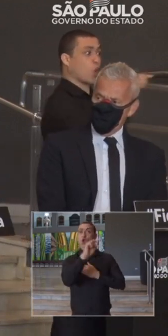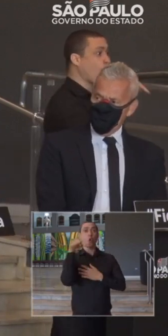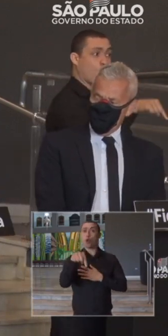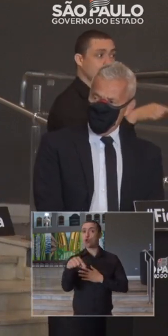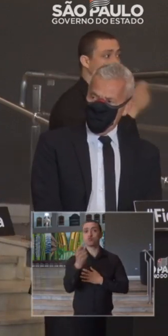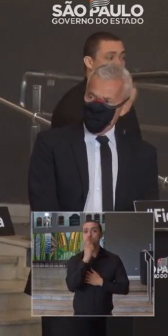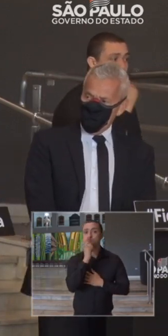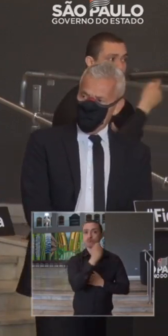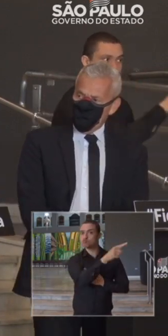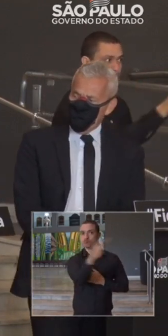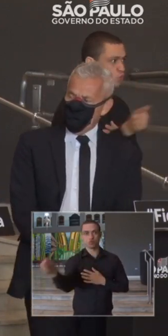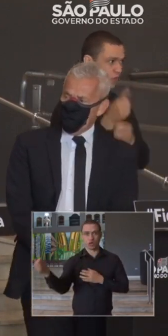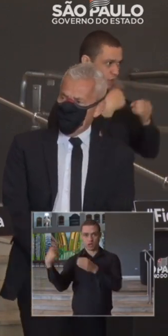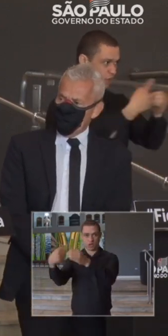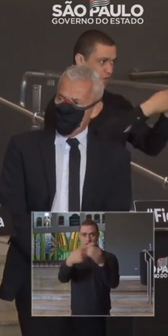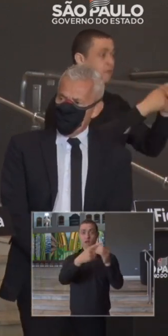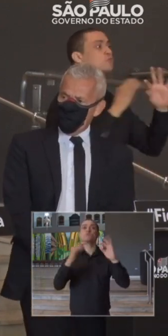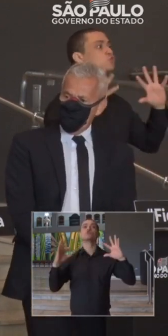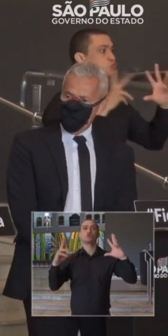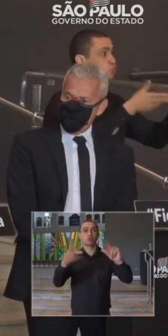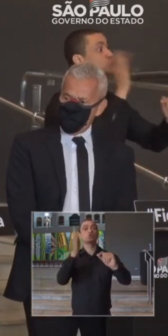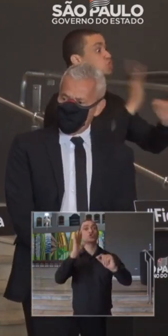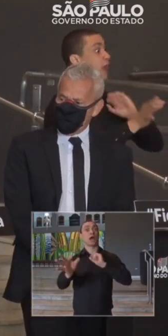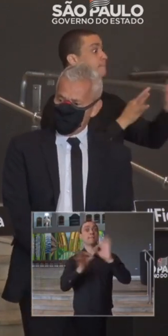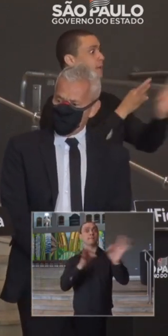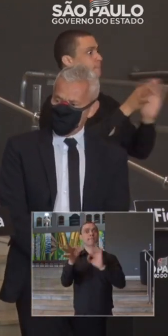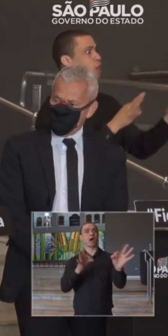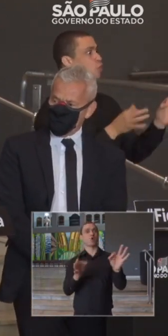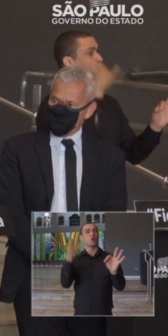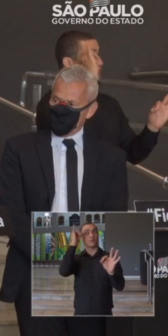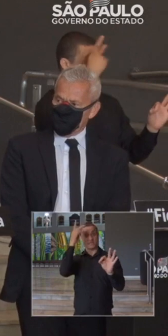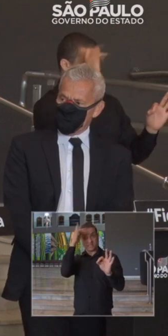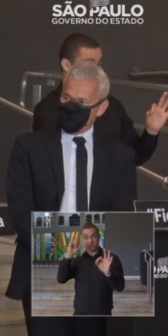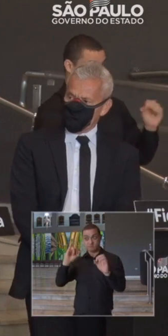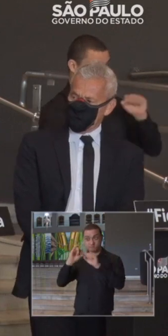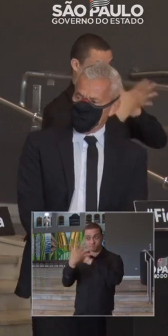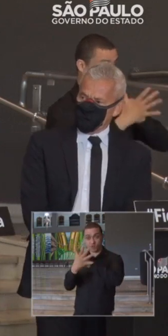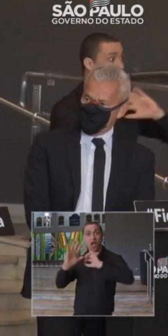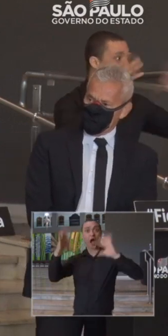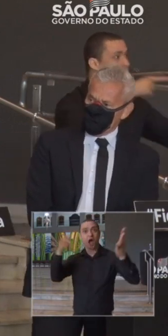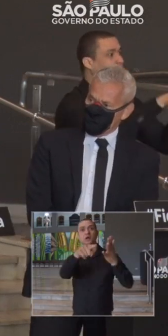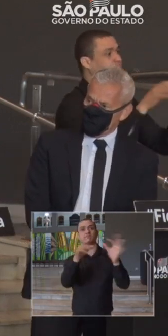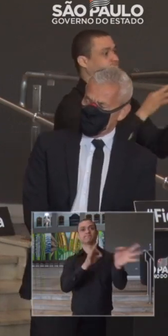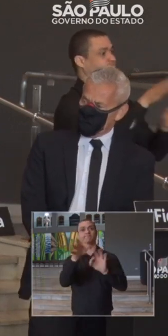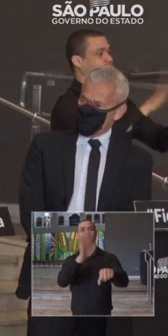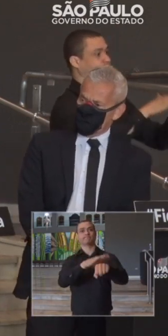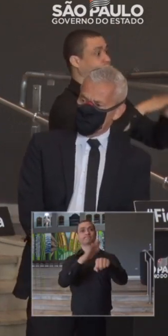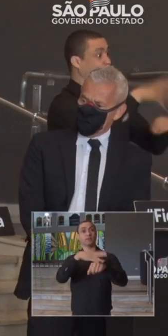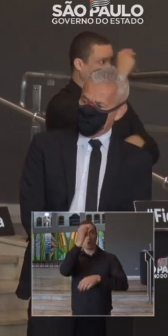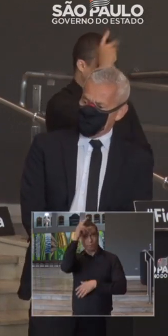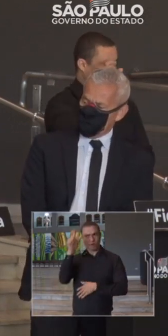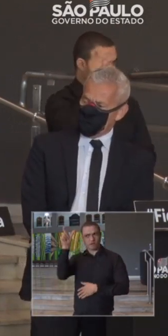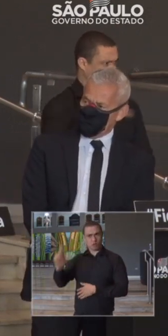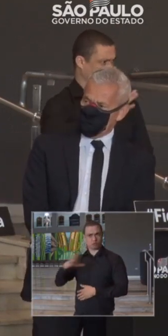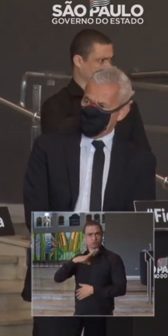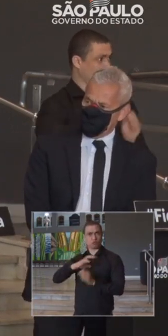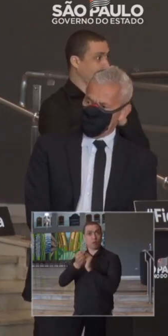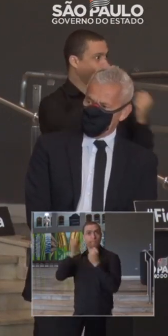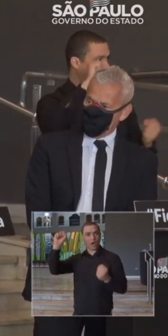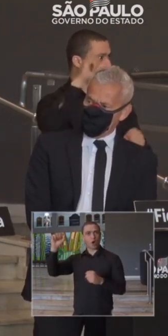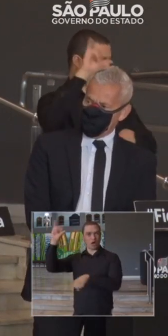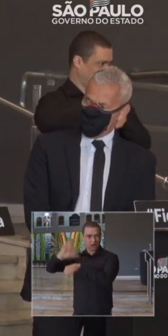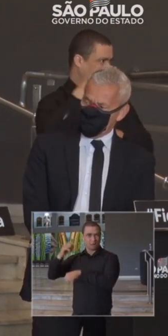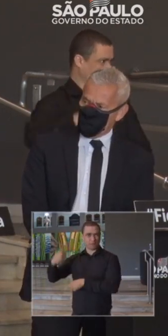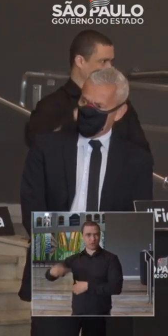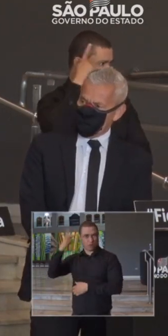município no Estado de São Paulo que não se preparou para combater o coronavírus. Desde o maior prefeito, da maior cidade do Estado de São